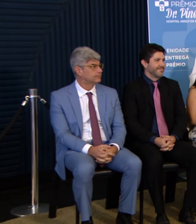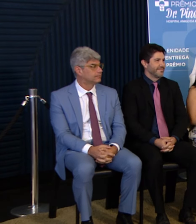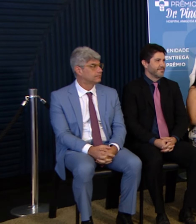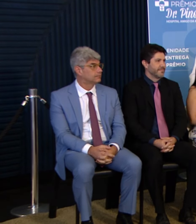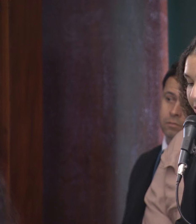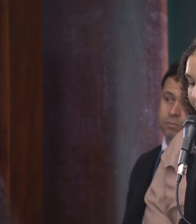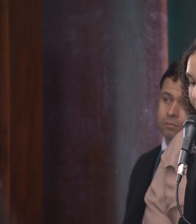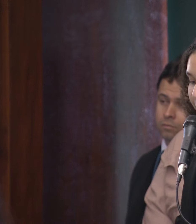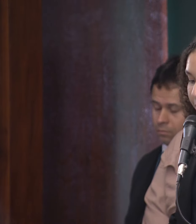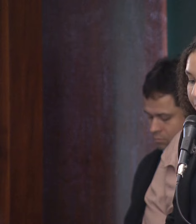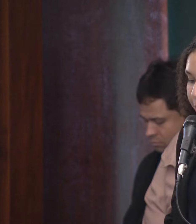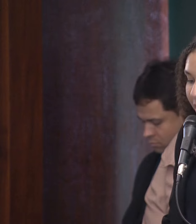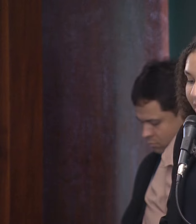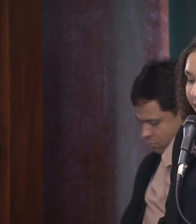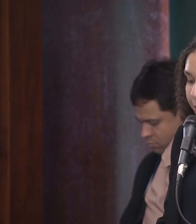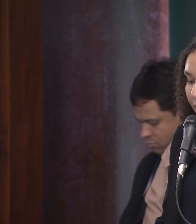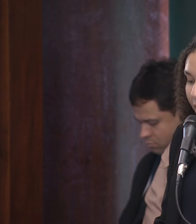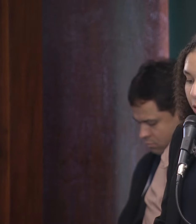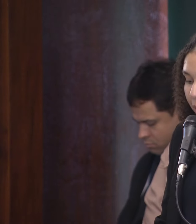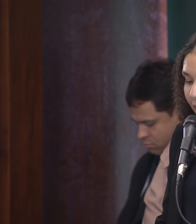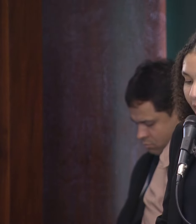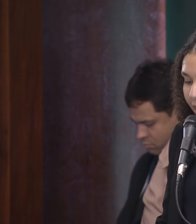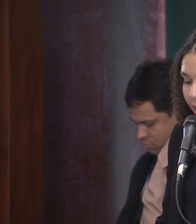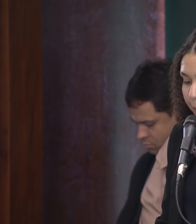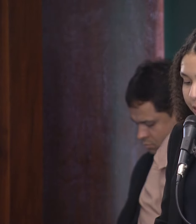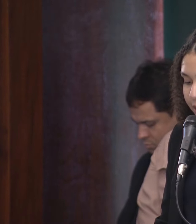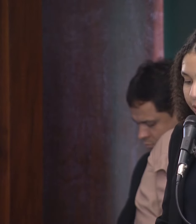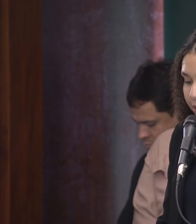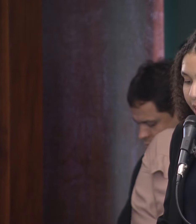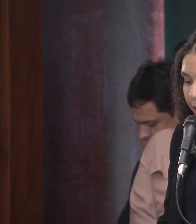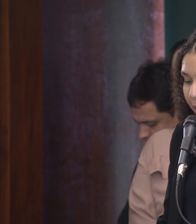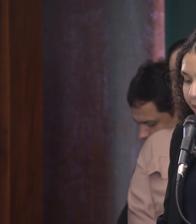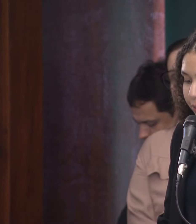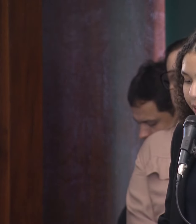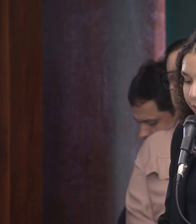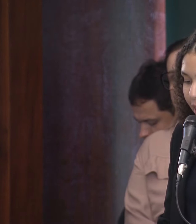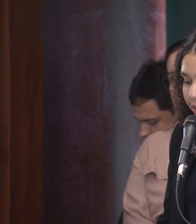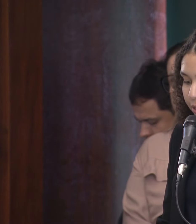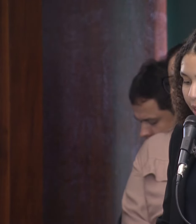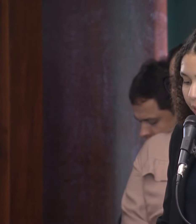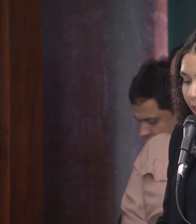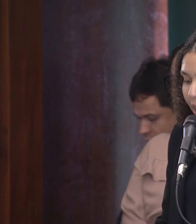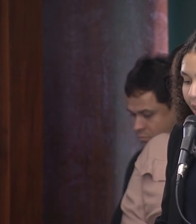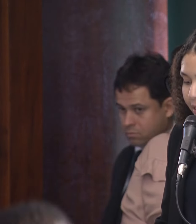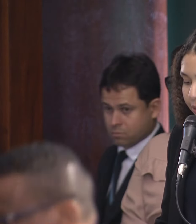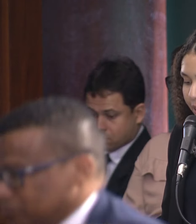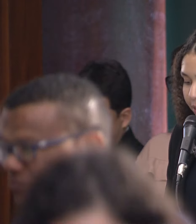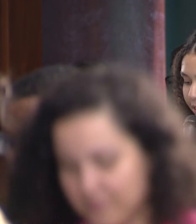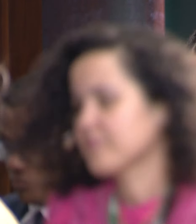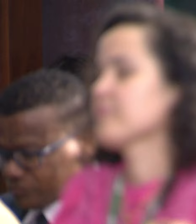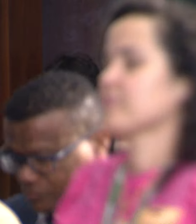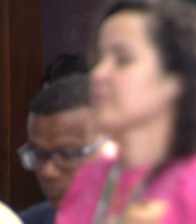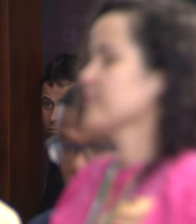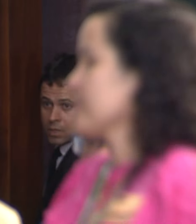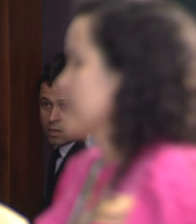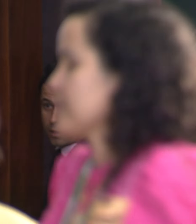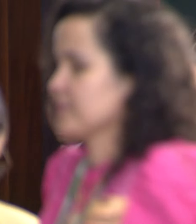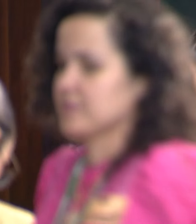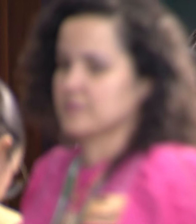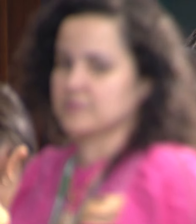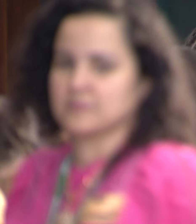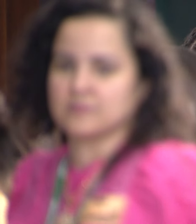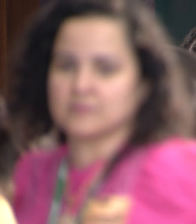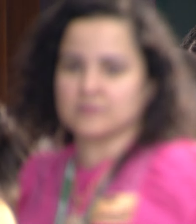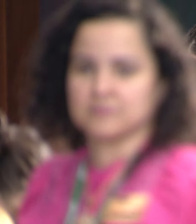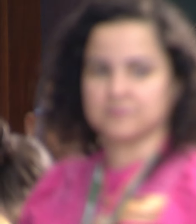Neste momento, convidamos todos os presentes para acompanharem em posição de respeito o hino nacional executado em vídeo pelo coral